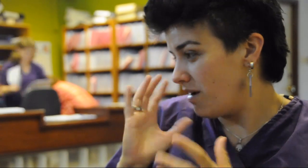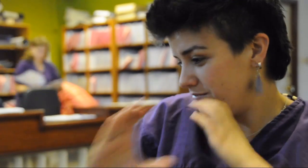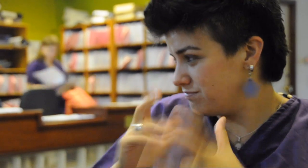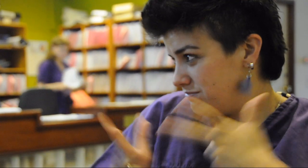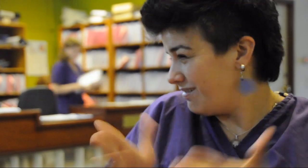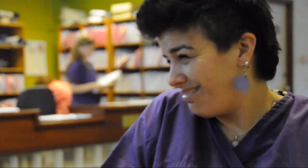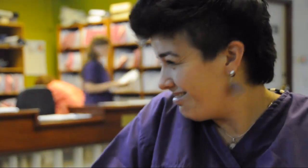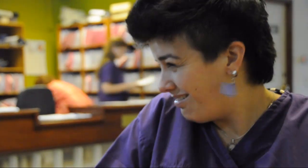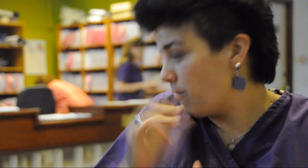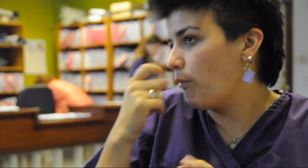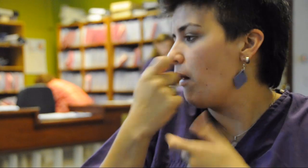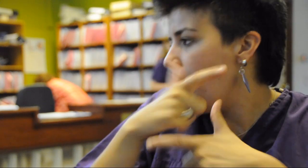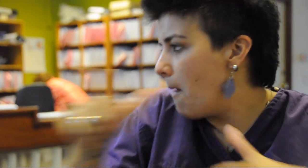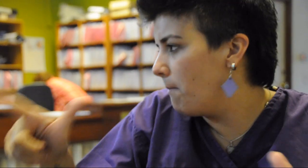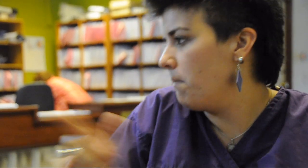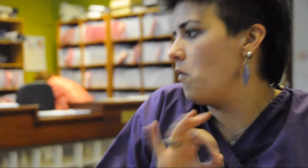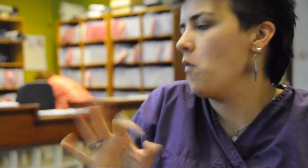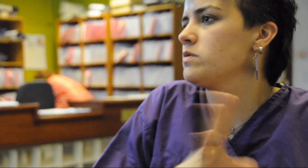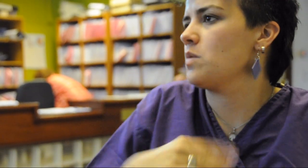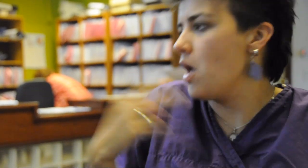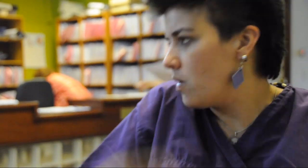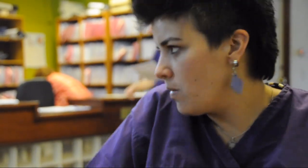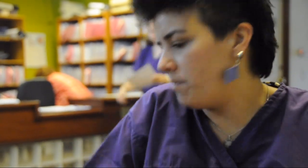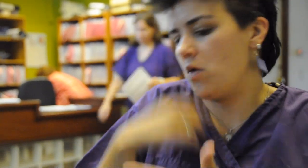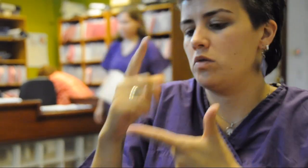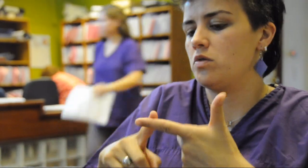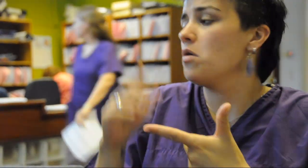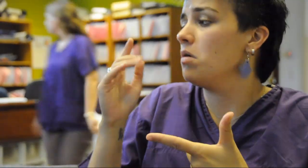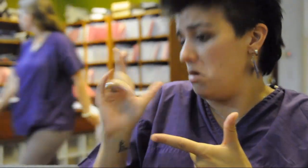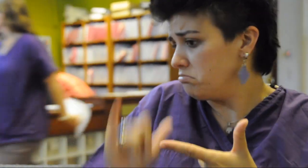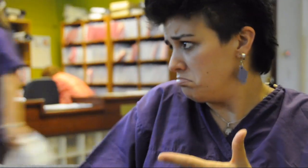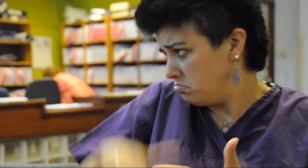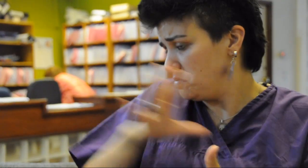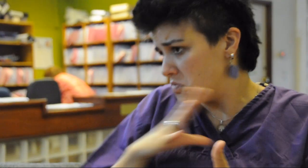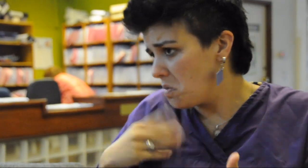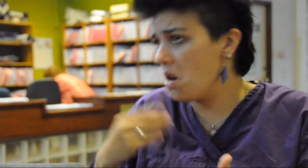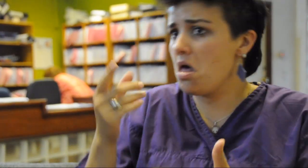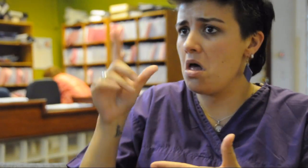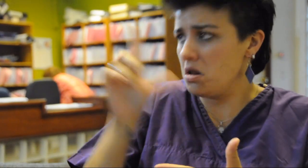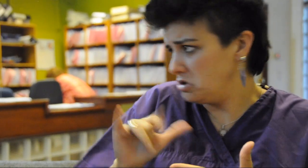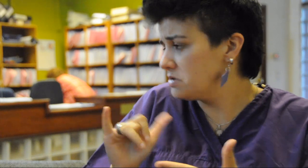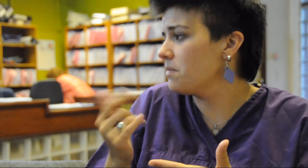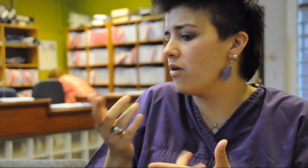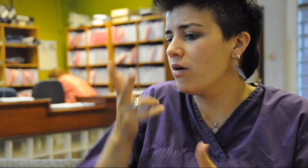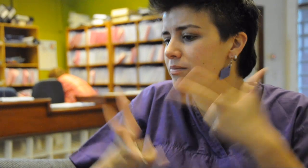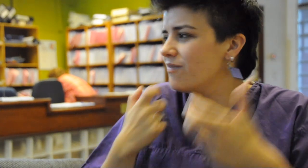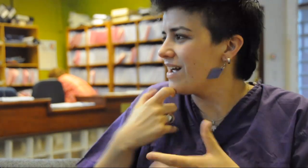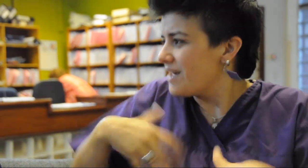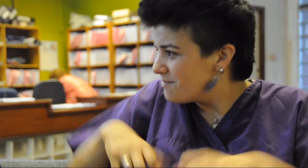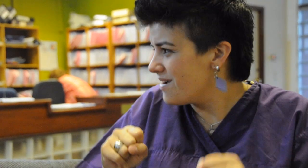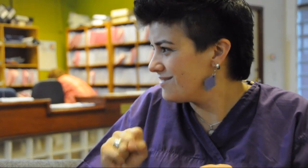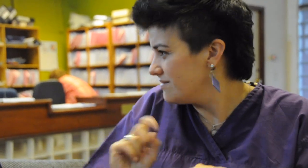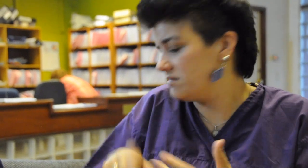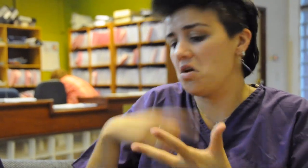creció sin contacto con otras personas sordas y no sabe la lengua de señas o que vivió en el campo, que nunca fue a la escuela o que sí fue a la